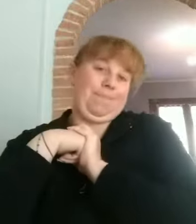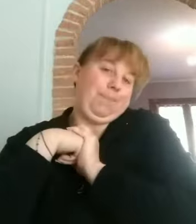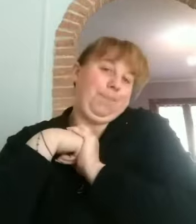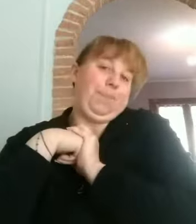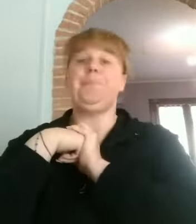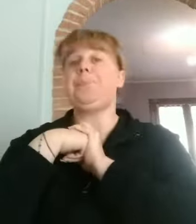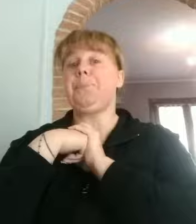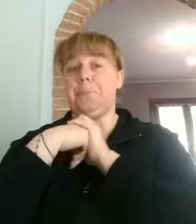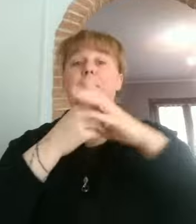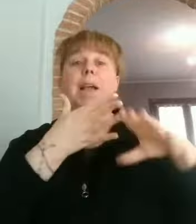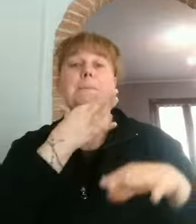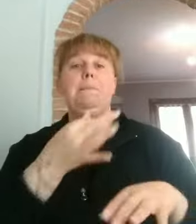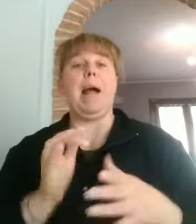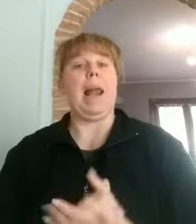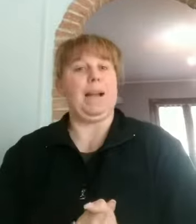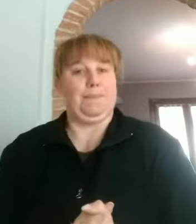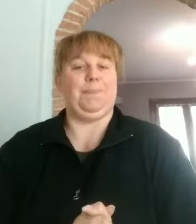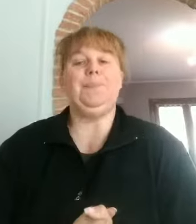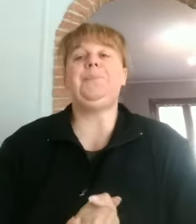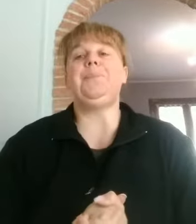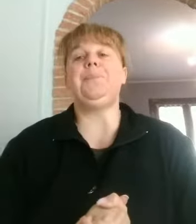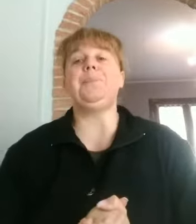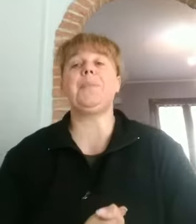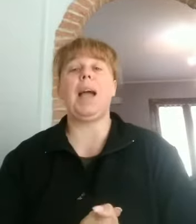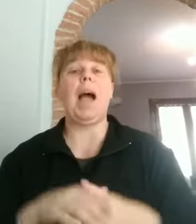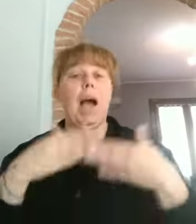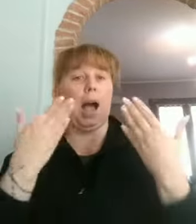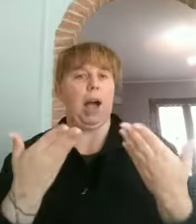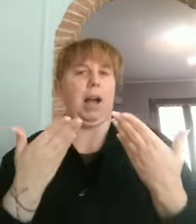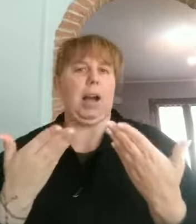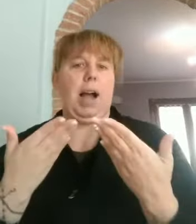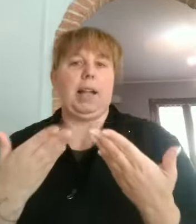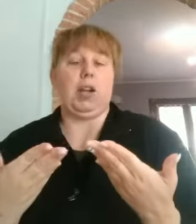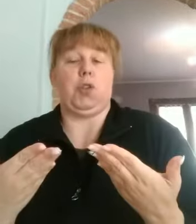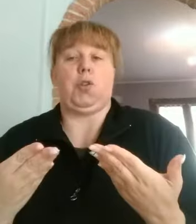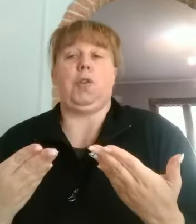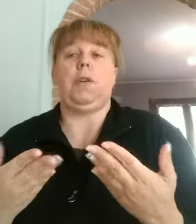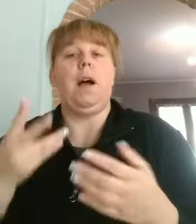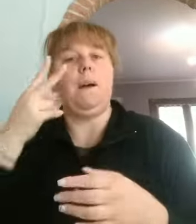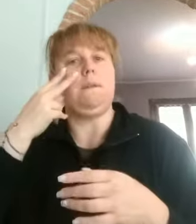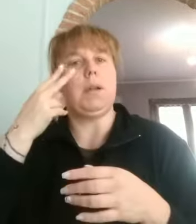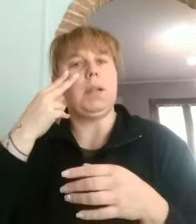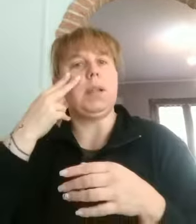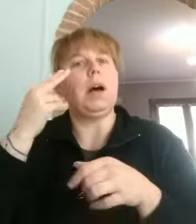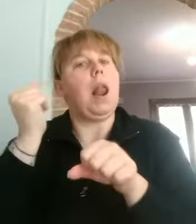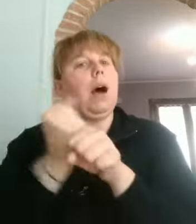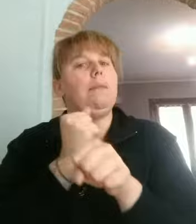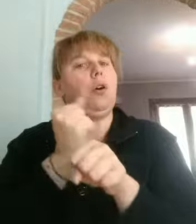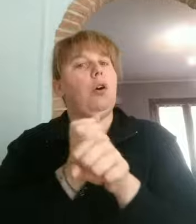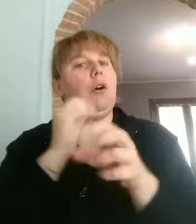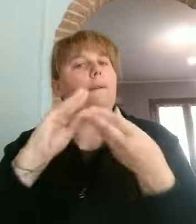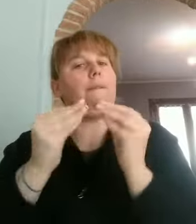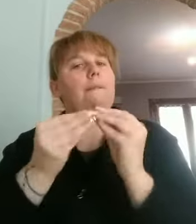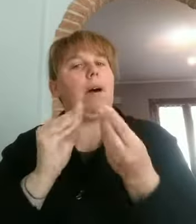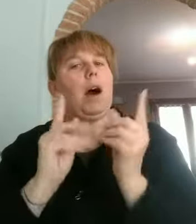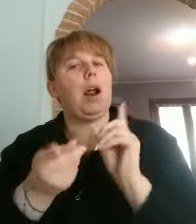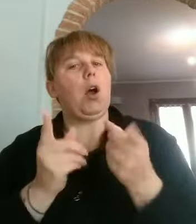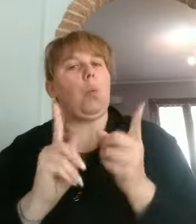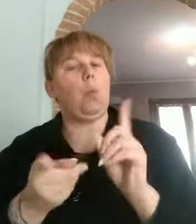mi siedo. I sit down. Vediamo un po' l'attività da fare sulle parti del corpo.